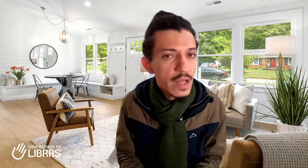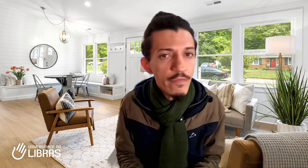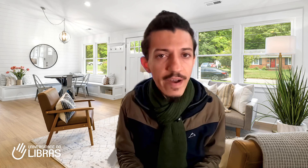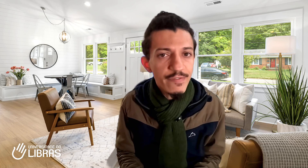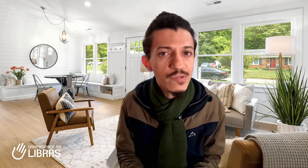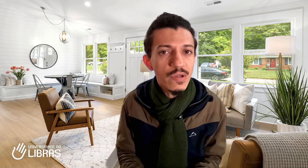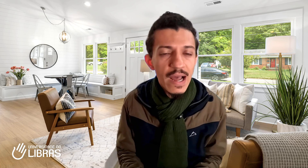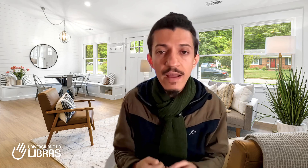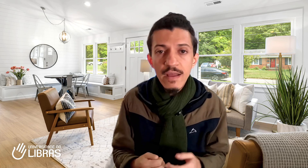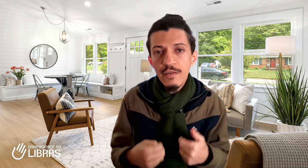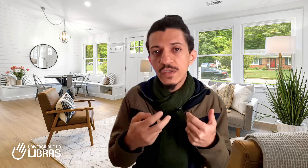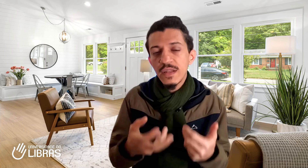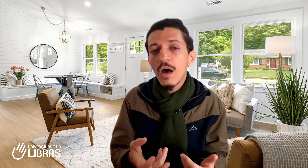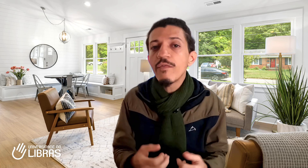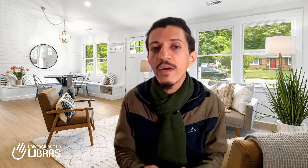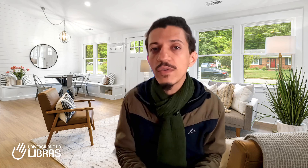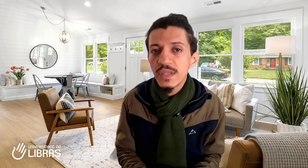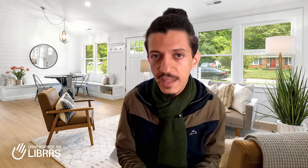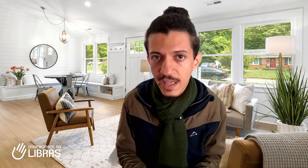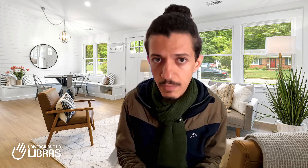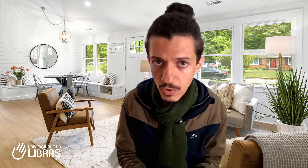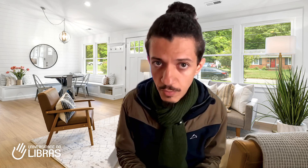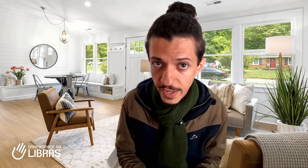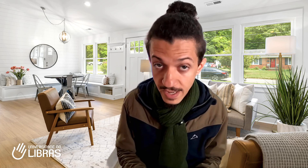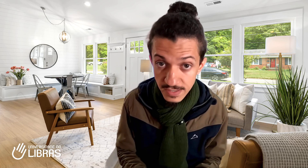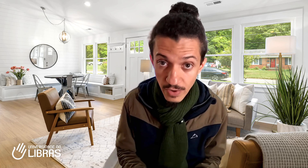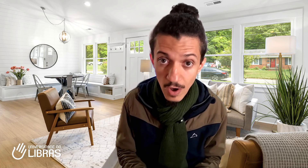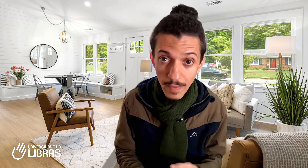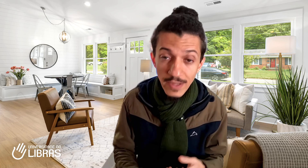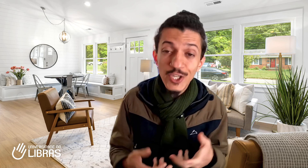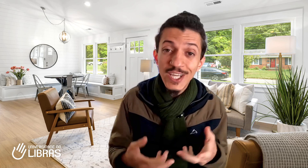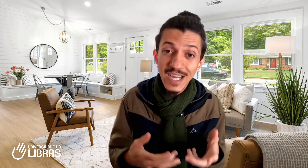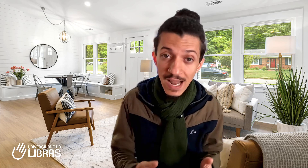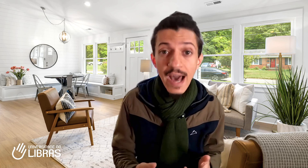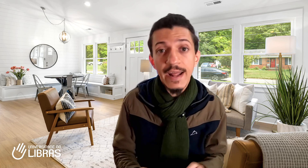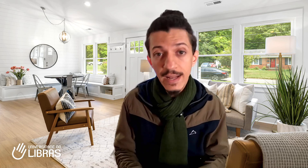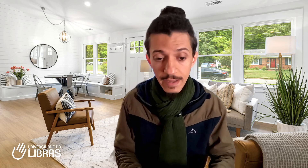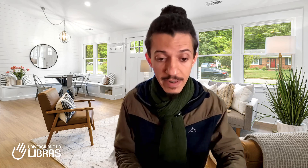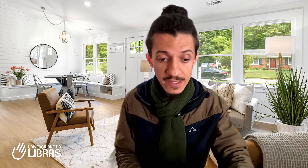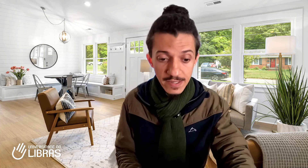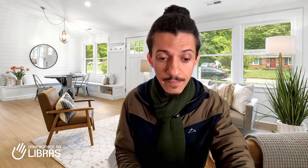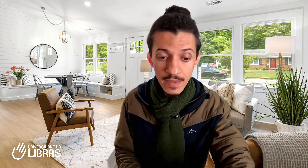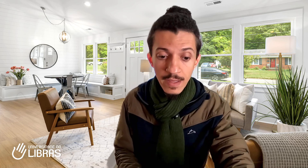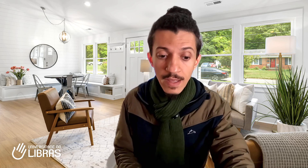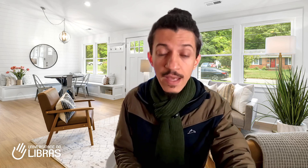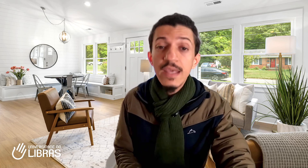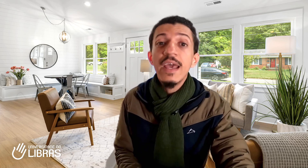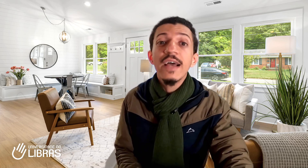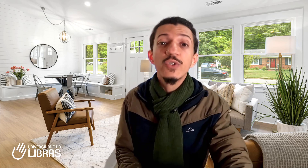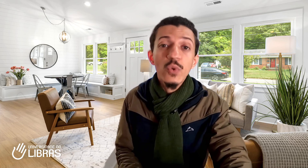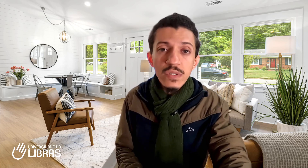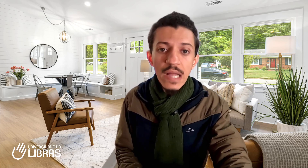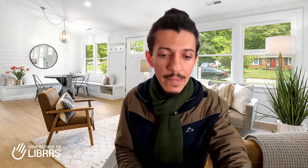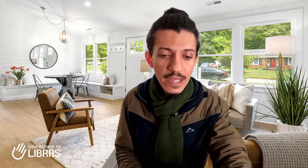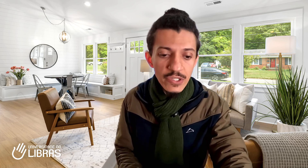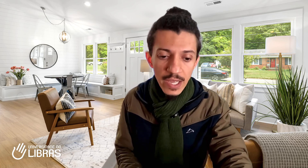vai funcionar, você não vai conseguir ter uma comunicação realmente clara em Libras. E é justamente aí